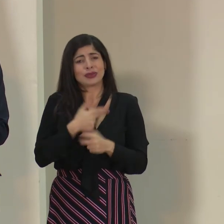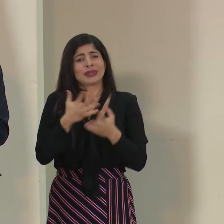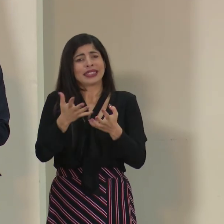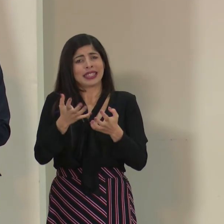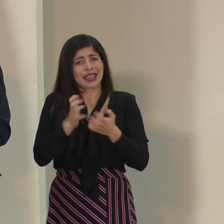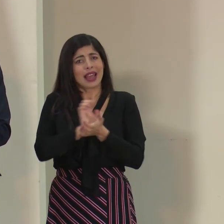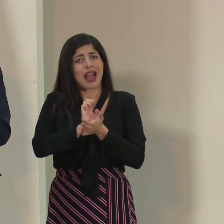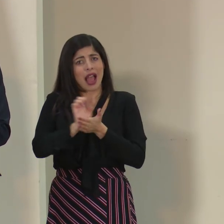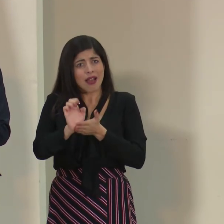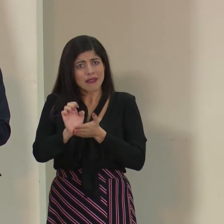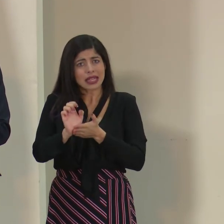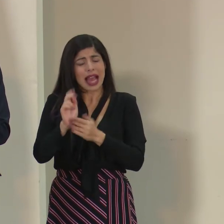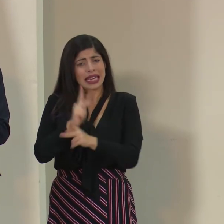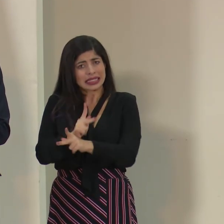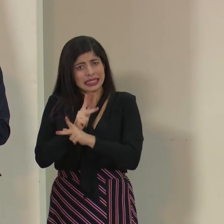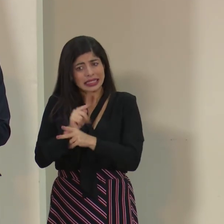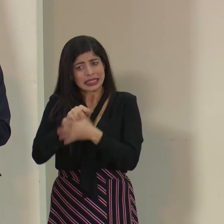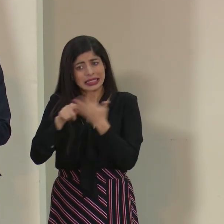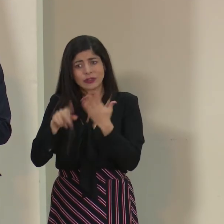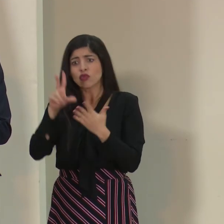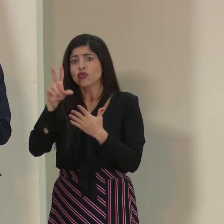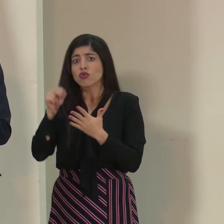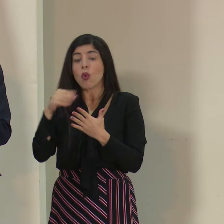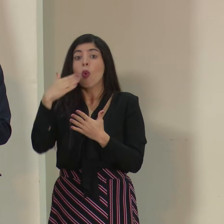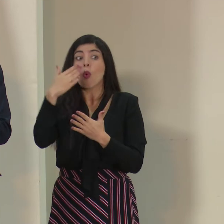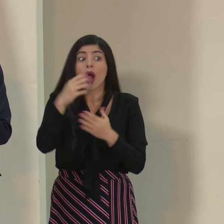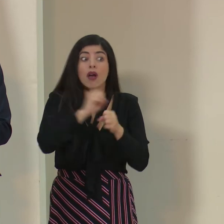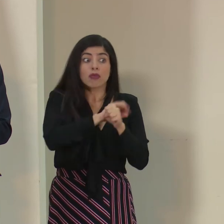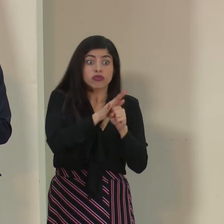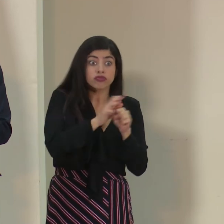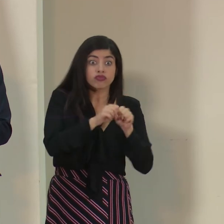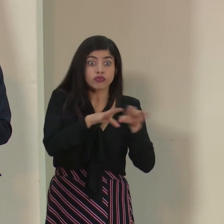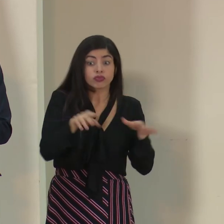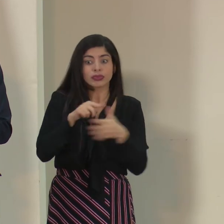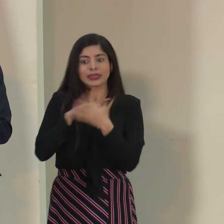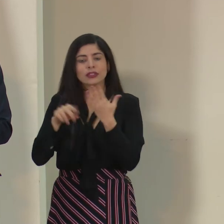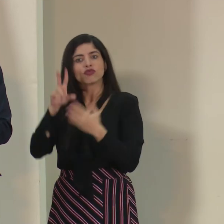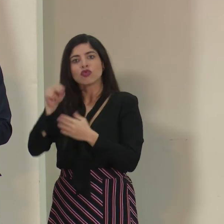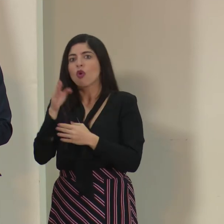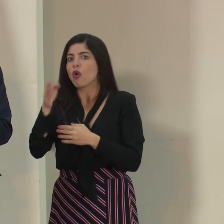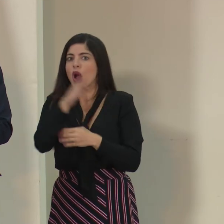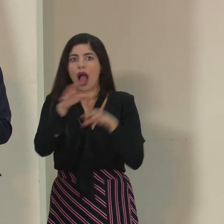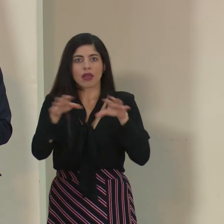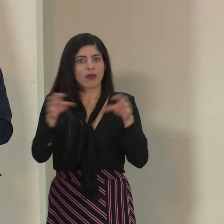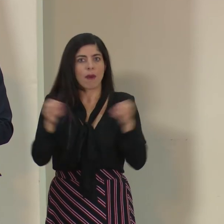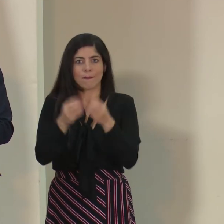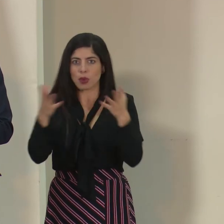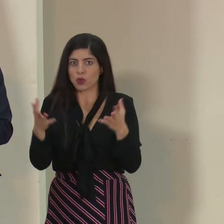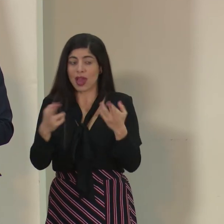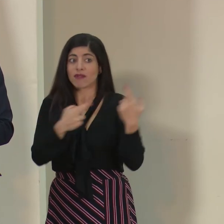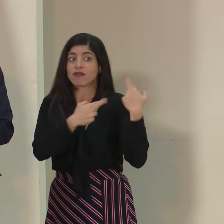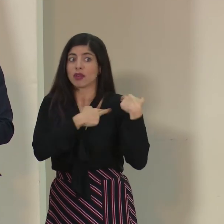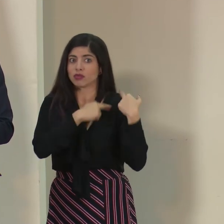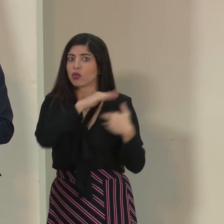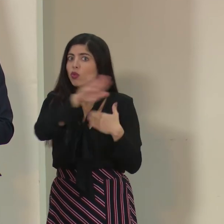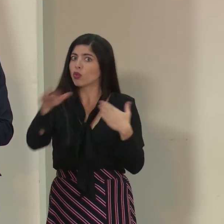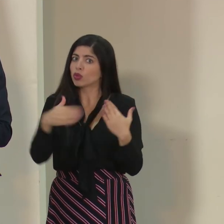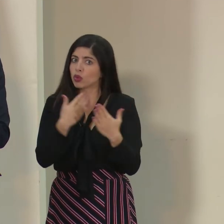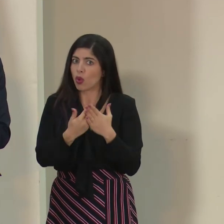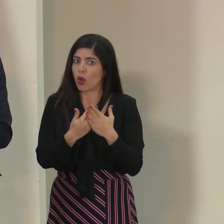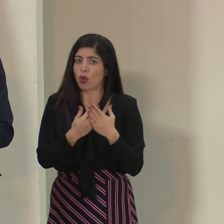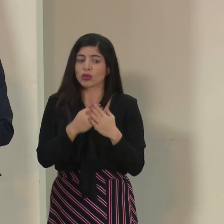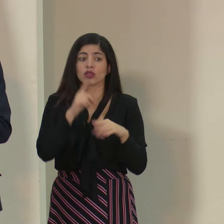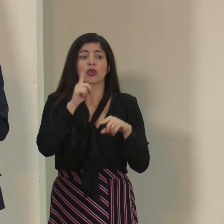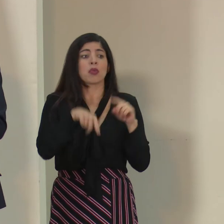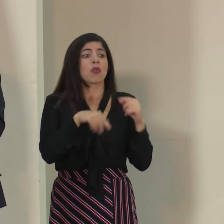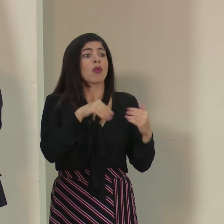forma también evitarlo, prevenirlo. Y insisto, aquí la responsabilidad compartida es elemental, no podemos hacerle frente ni a